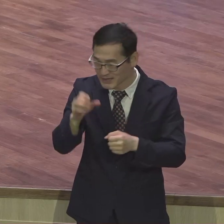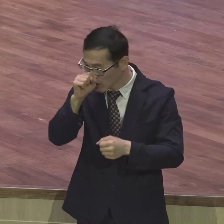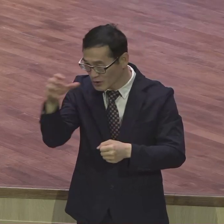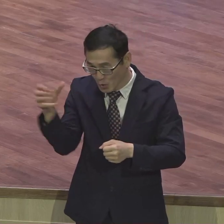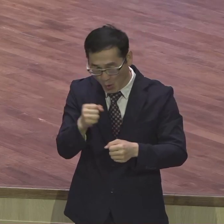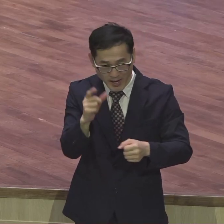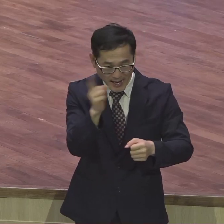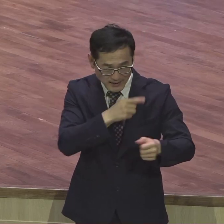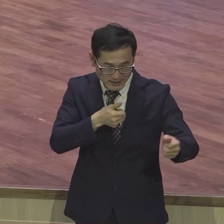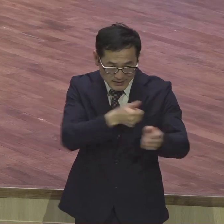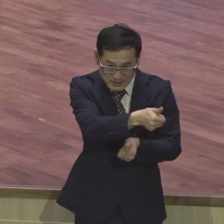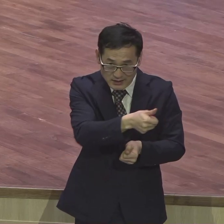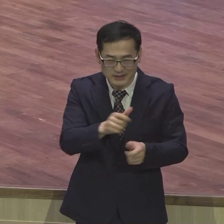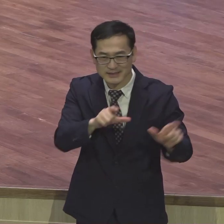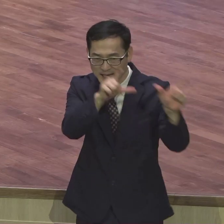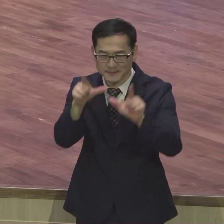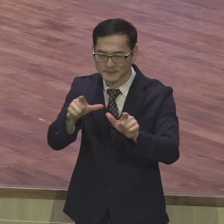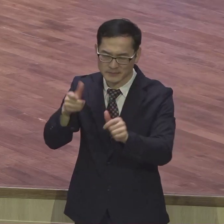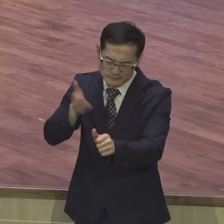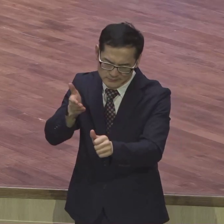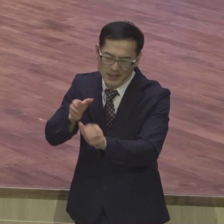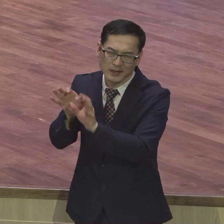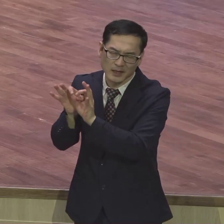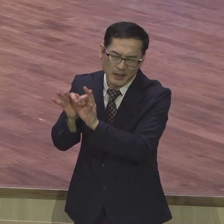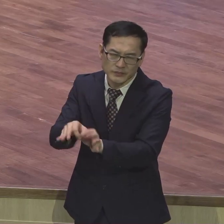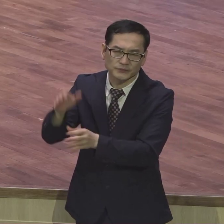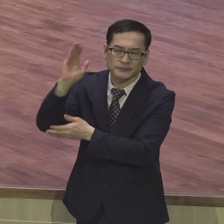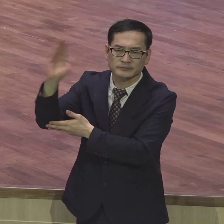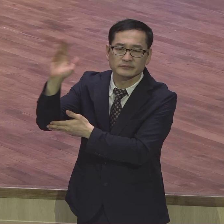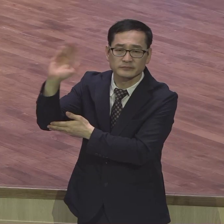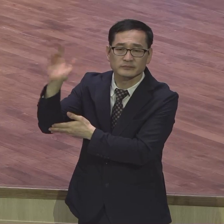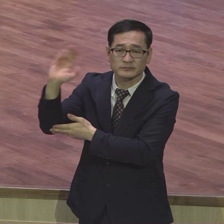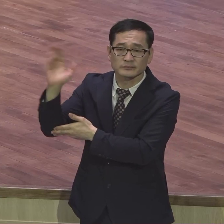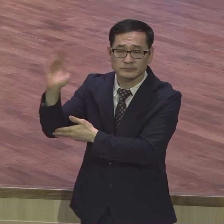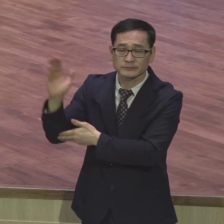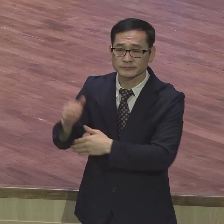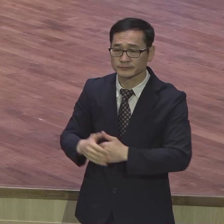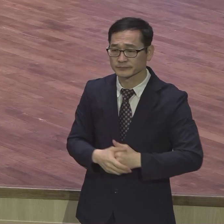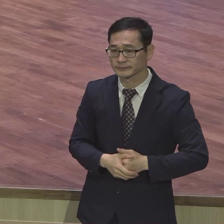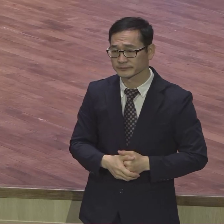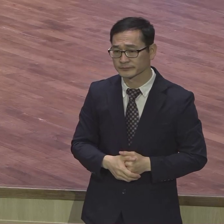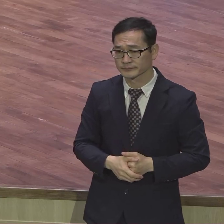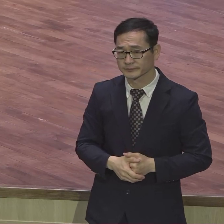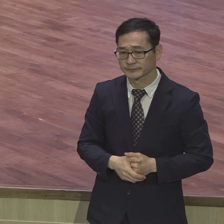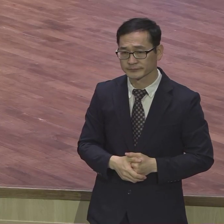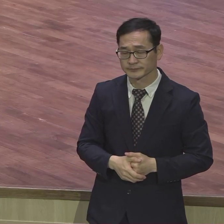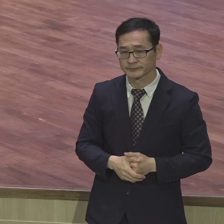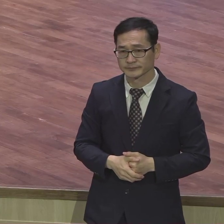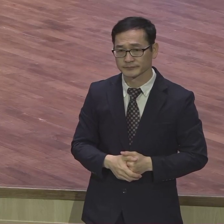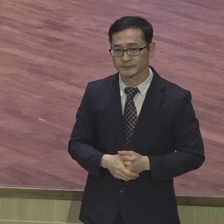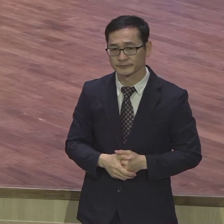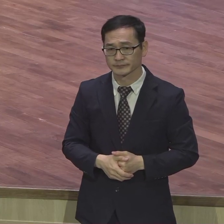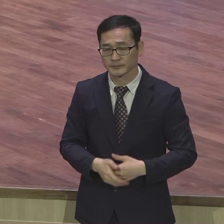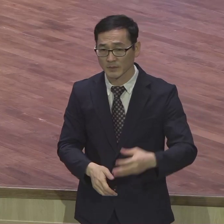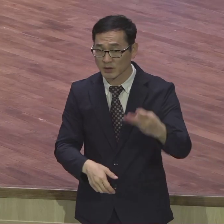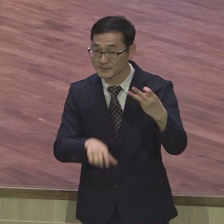삶을 그렇게 살아야 된다라는 메시지를 계속해서 강조하고 있어요 13장에 와서는